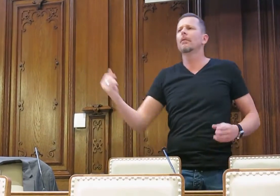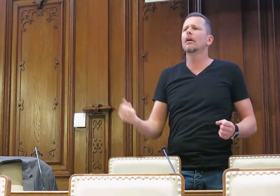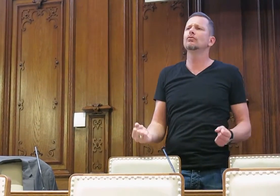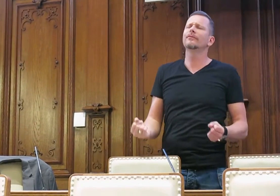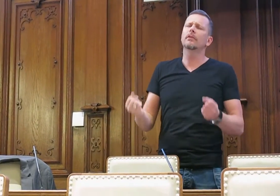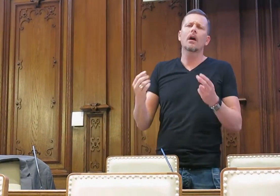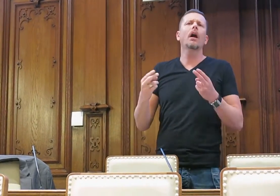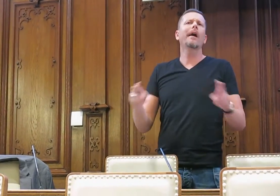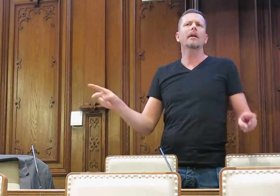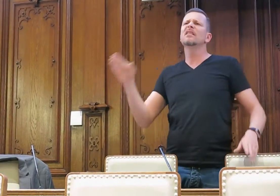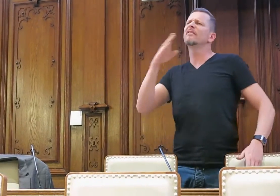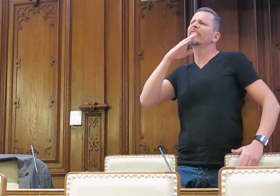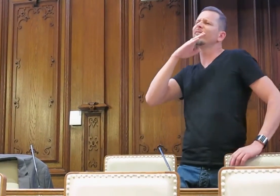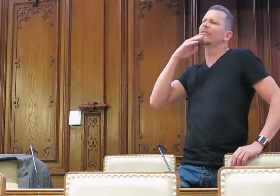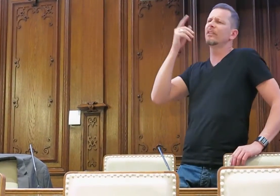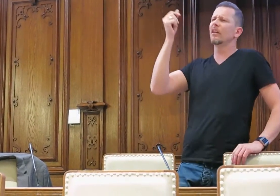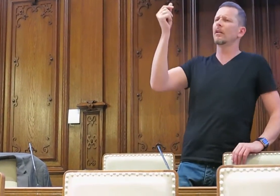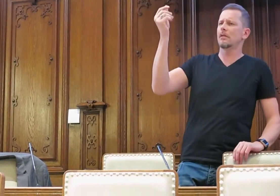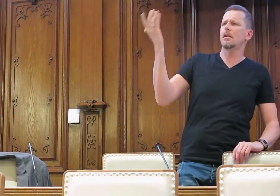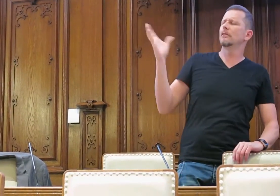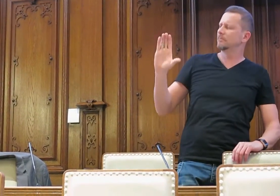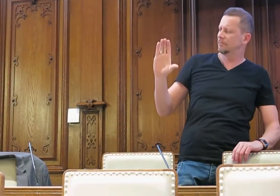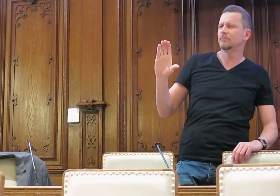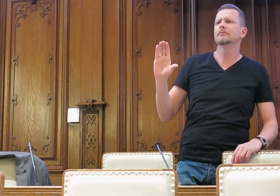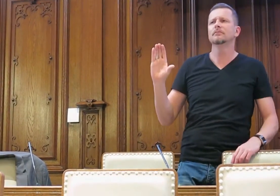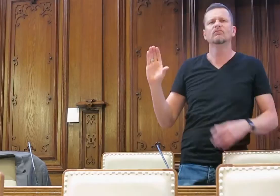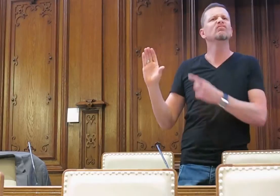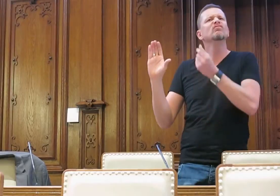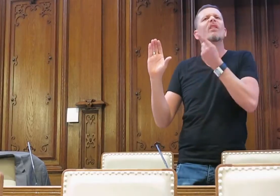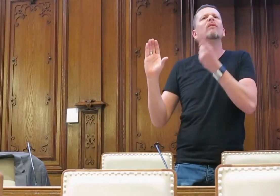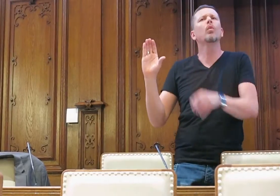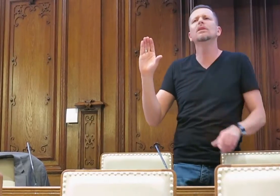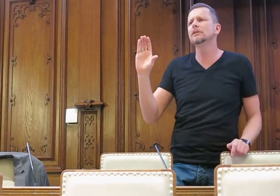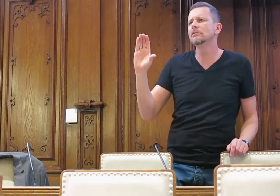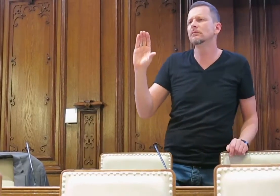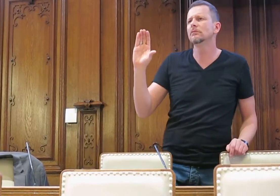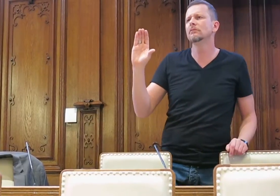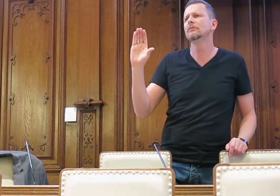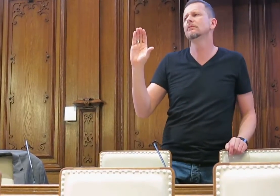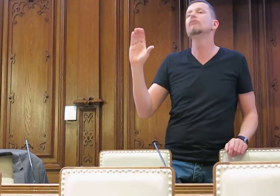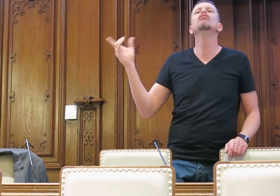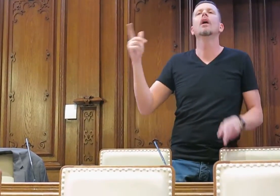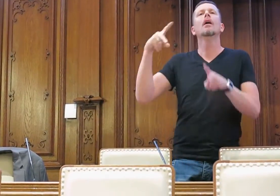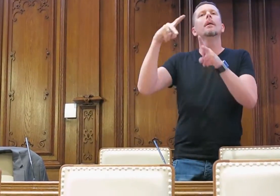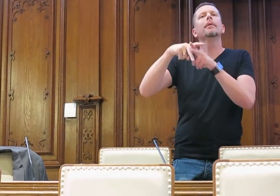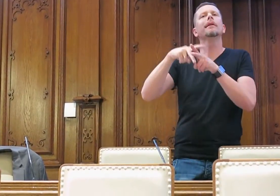Ein sehr schwer reicher Mann, ich weiß nicht wie viele Millionen Euro das er besitzt,